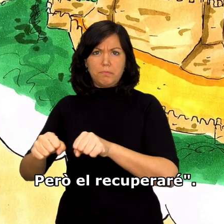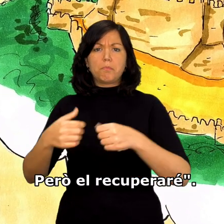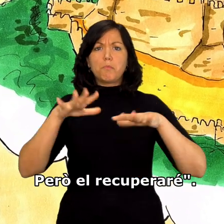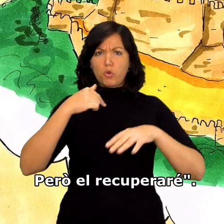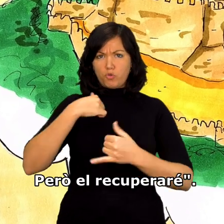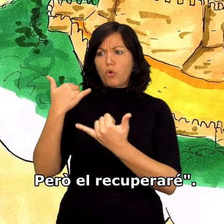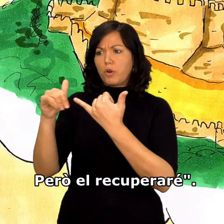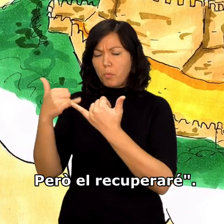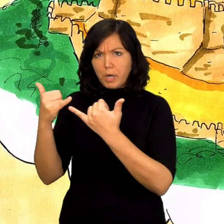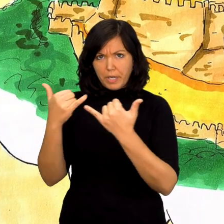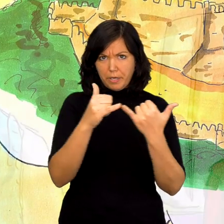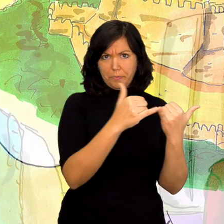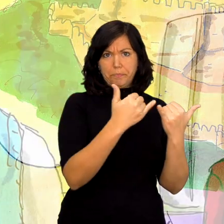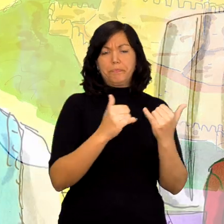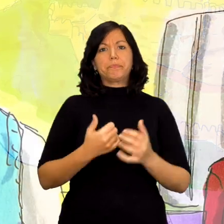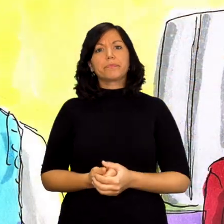Però el recuperaré.